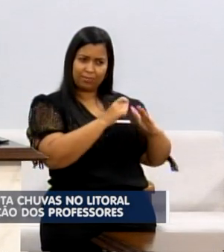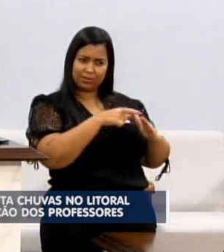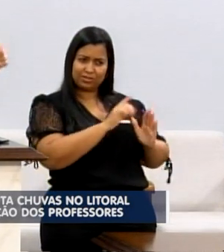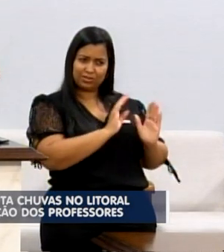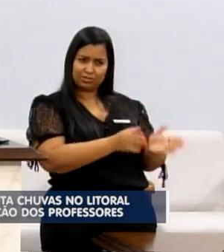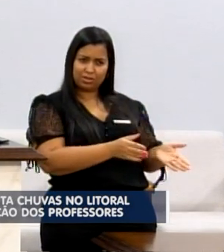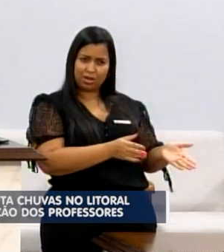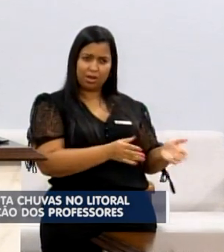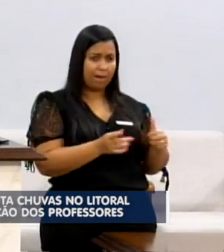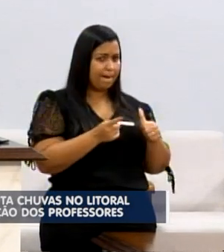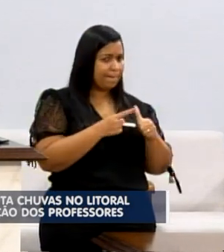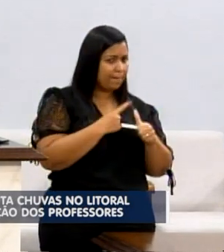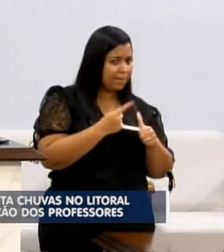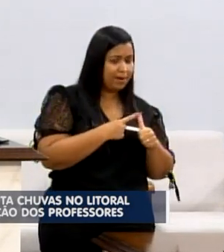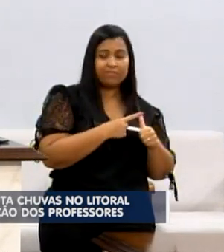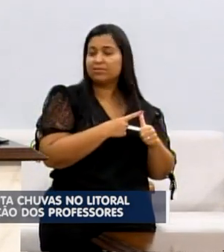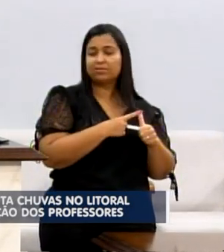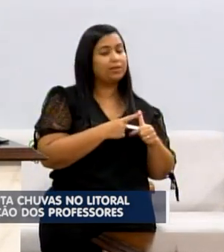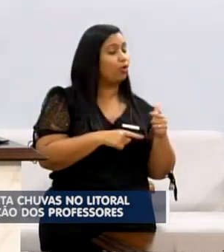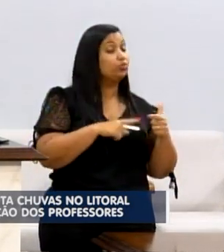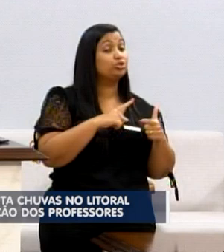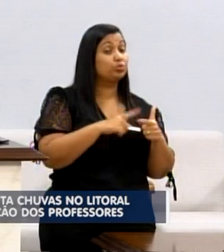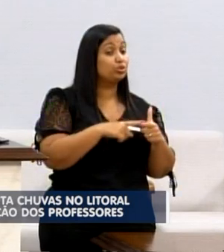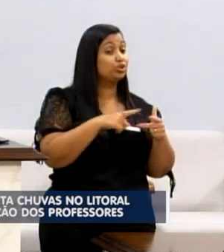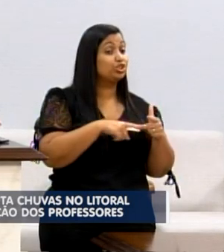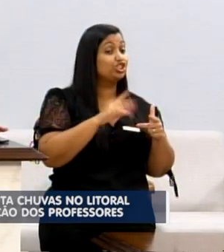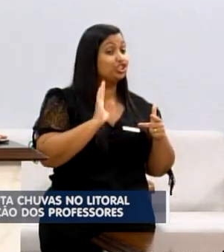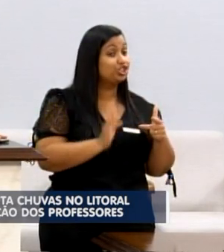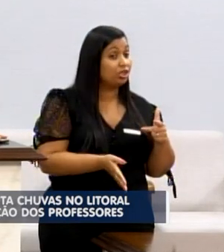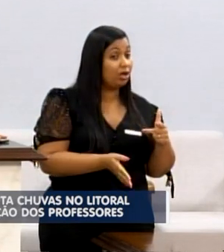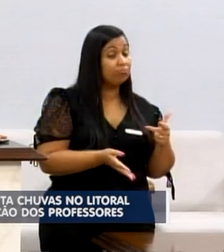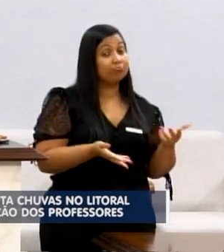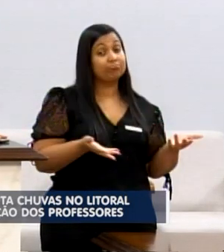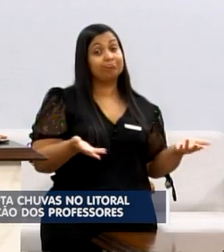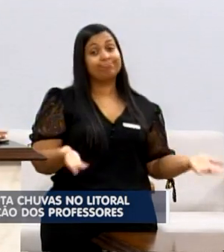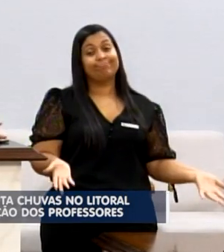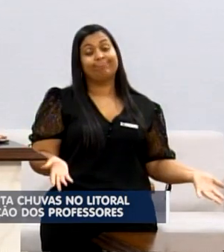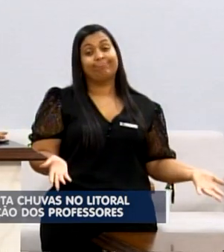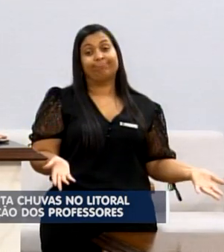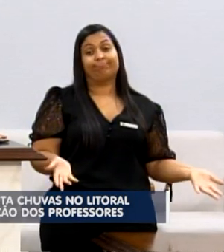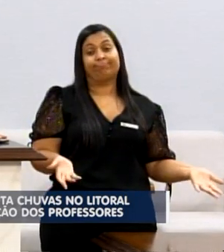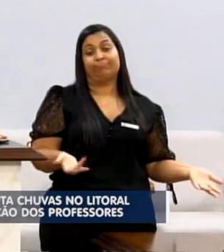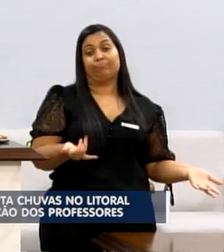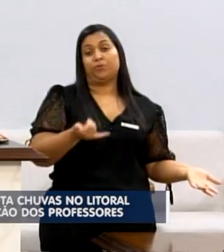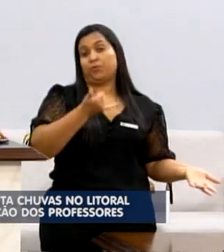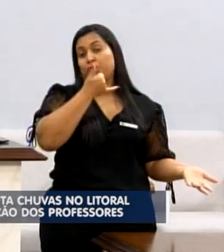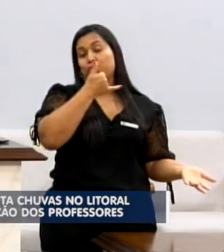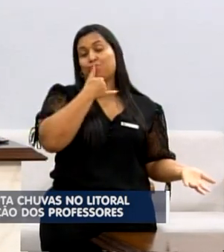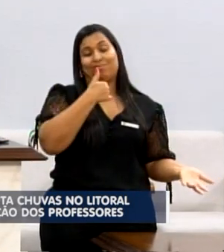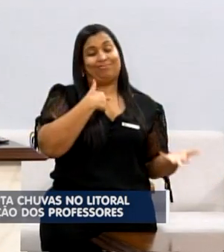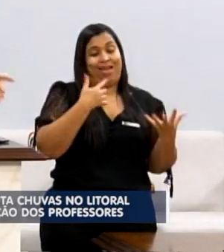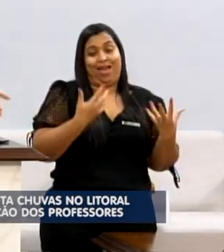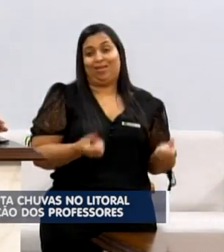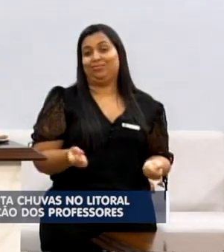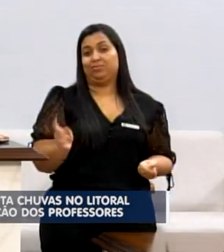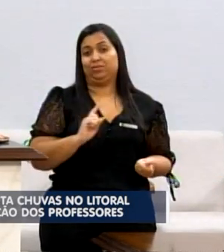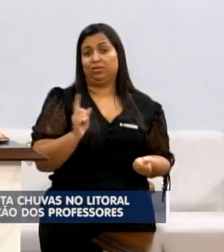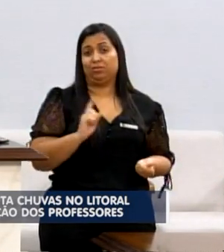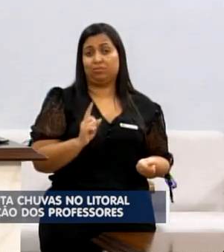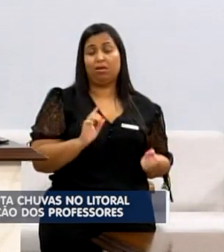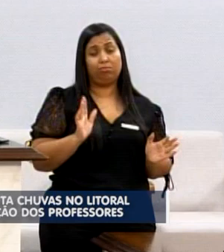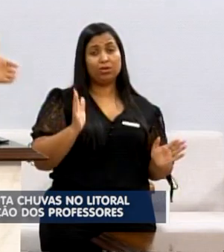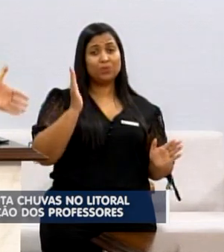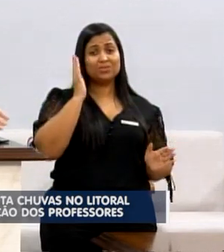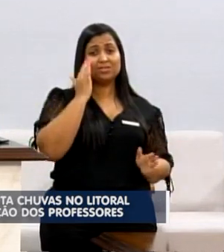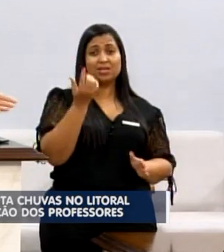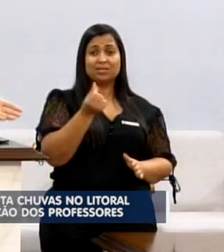Não é a primeira vez. E não dá para entender esse atraso. Os valores são pequenos.